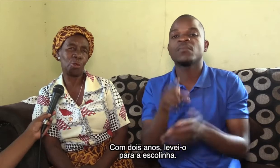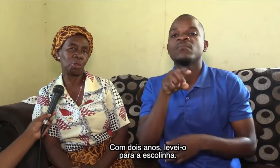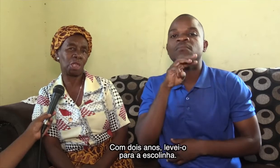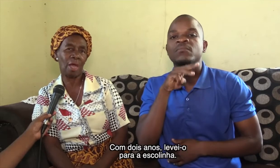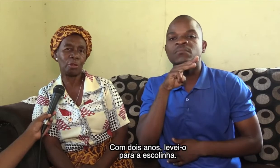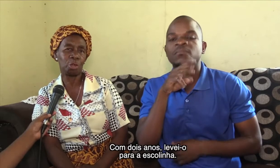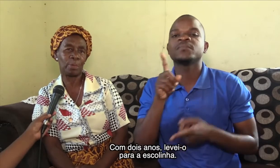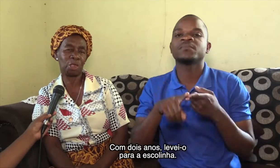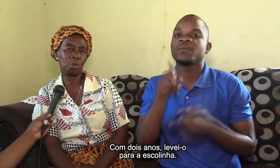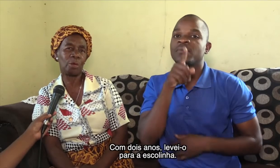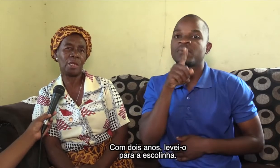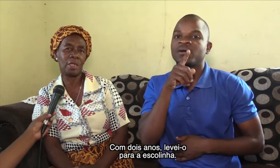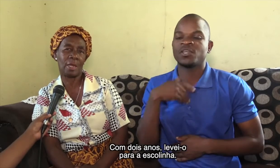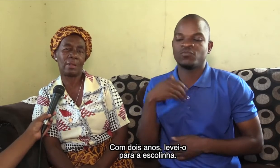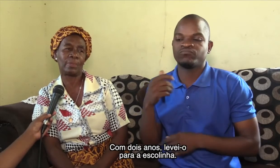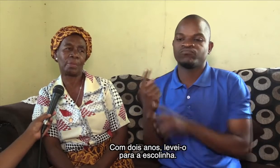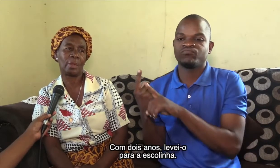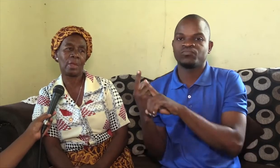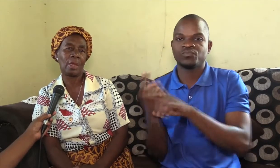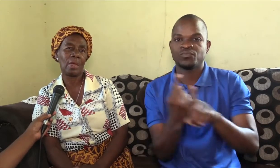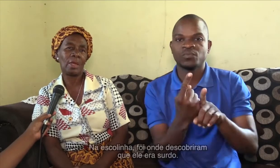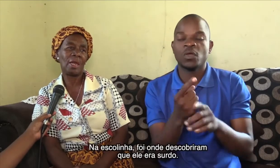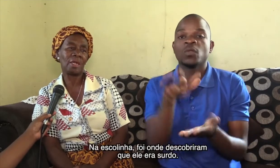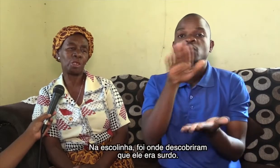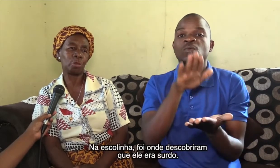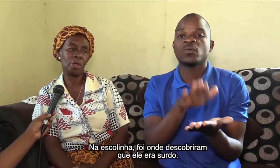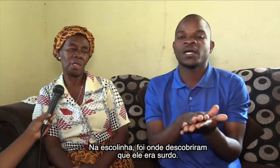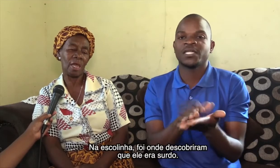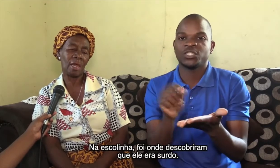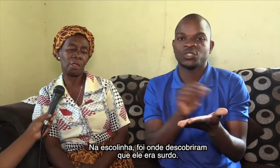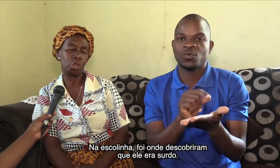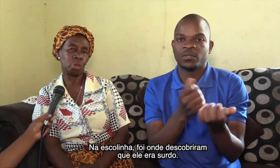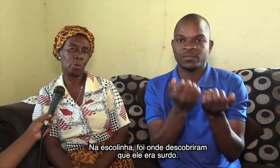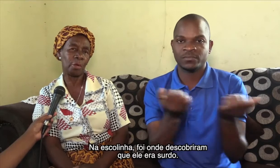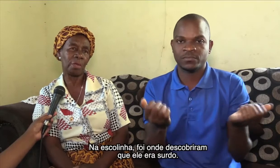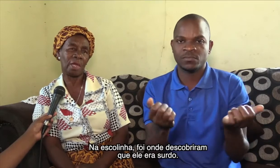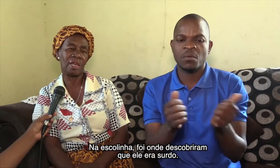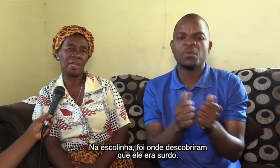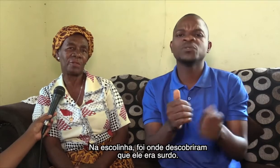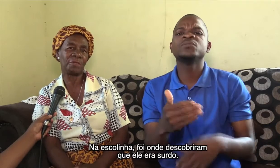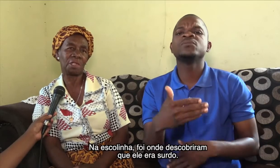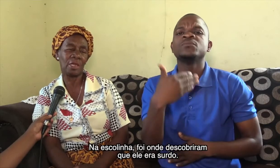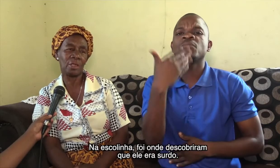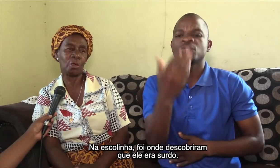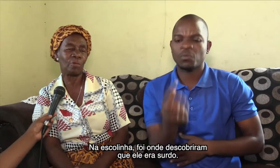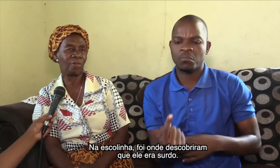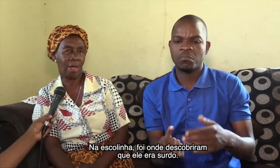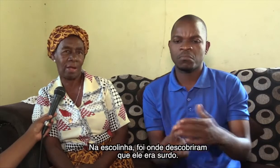dois anos para a escolinha. Lá na escolinha é aí que descobriu que ela é deficiente, não fala.